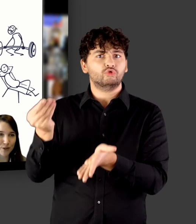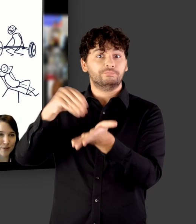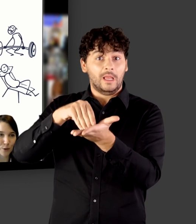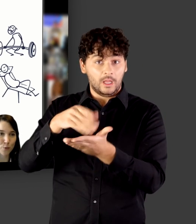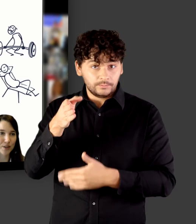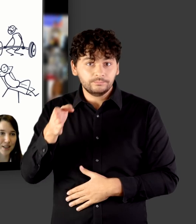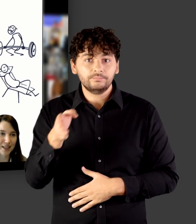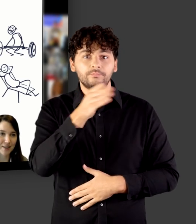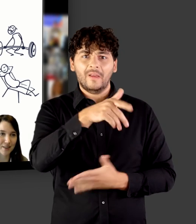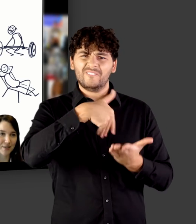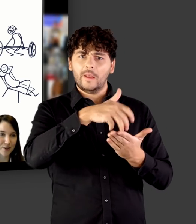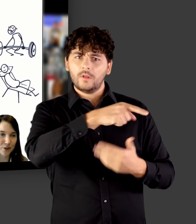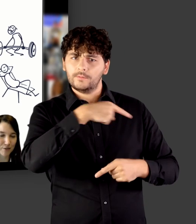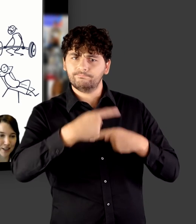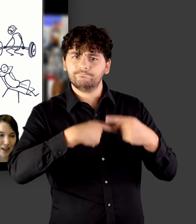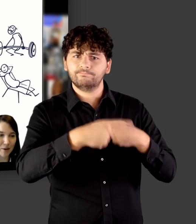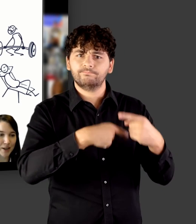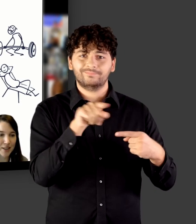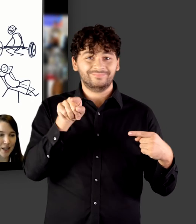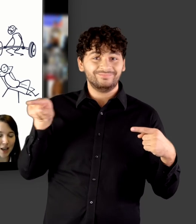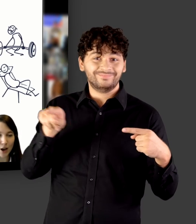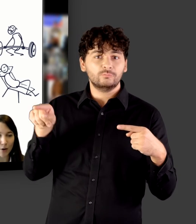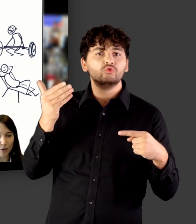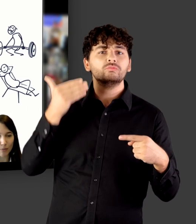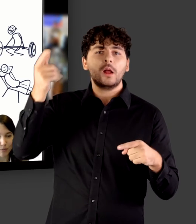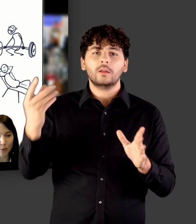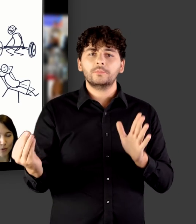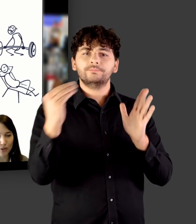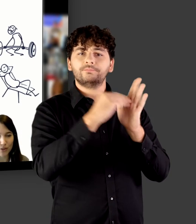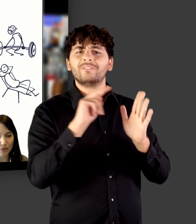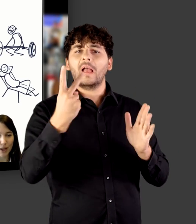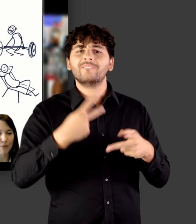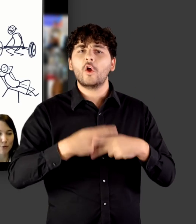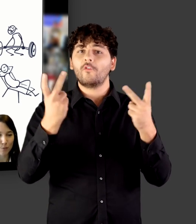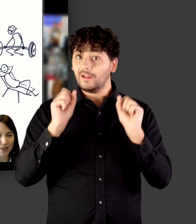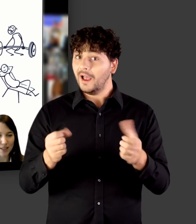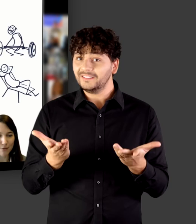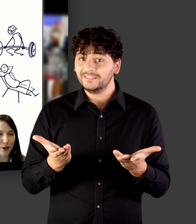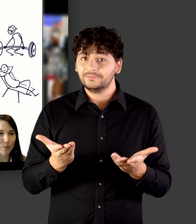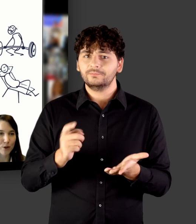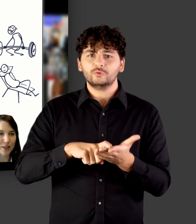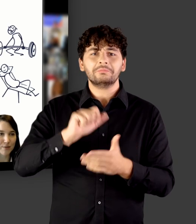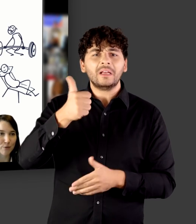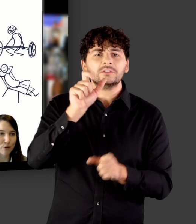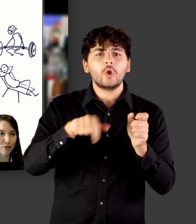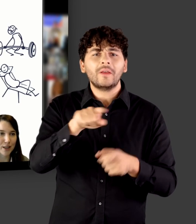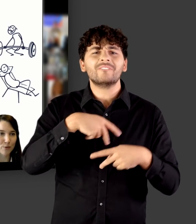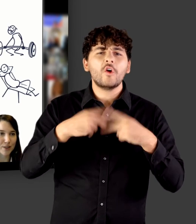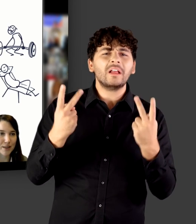Version Ihrer wissenschaftlichen Arbeit und ja, für später dann für eine mögliche Zweitveröffentlichung. Denn